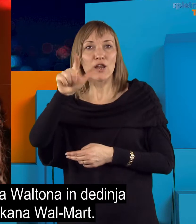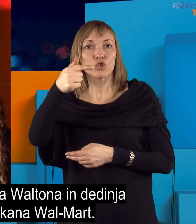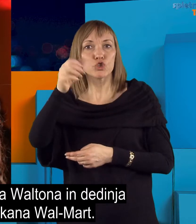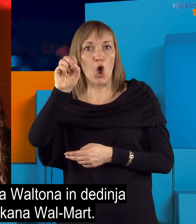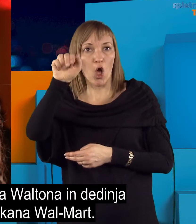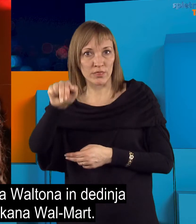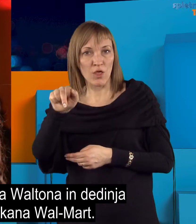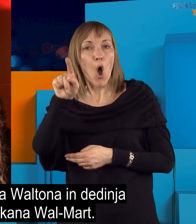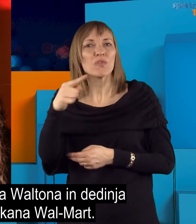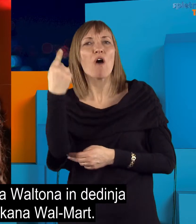velikana Walmart.